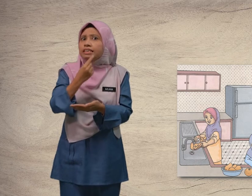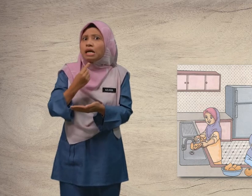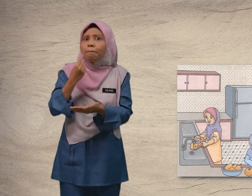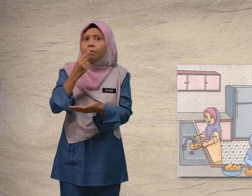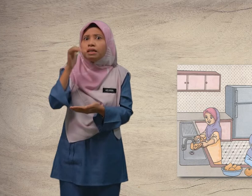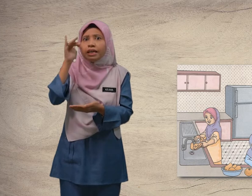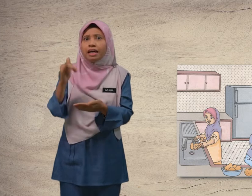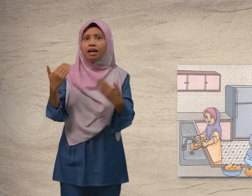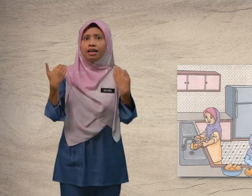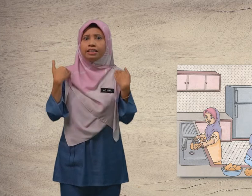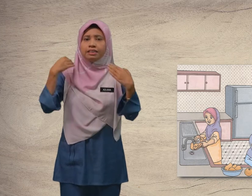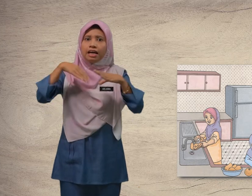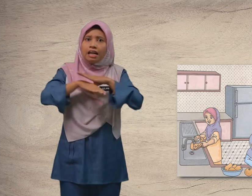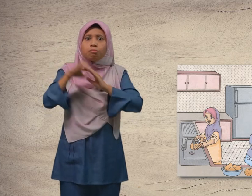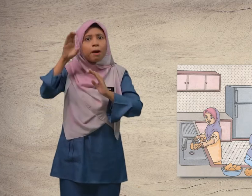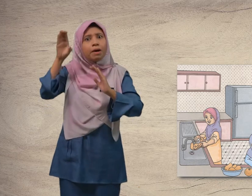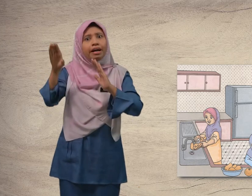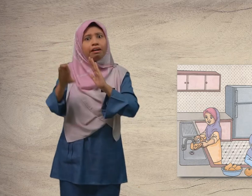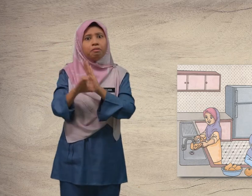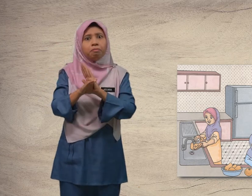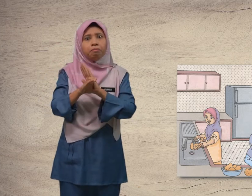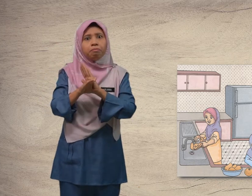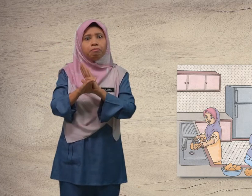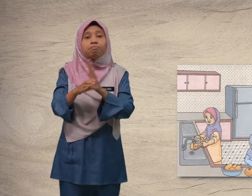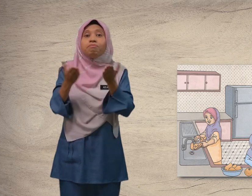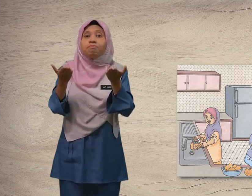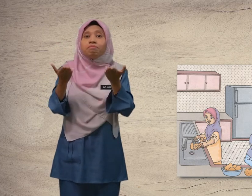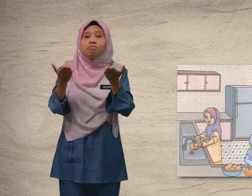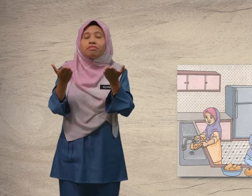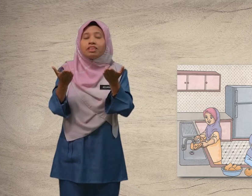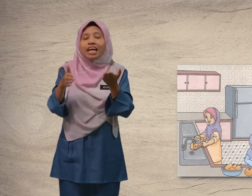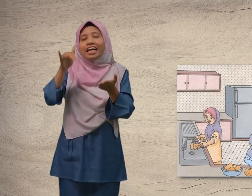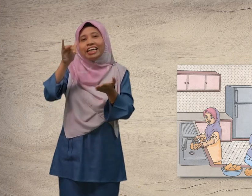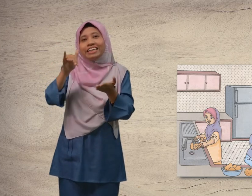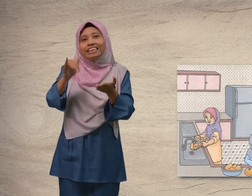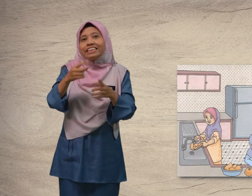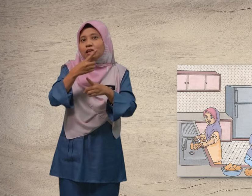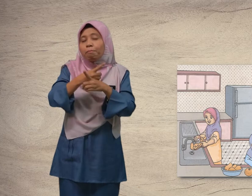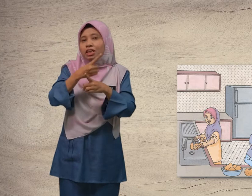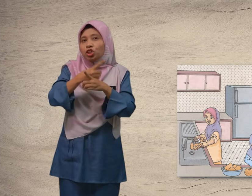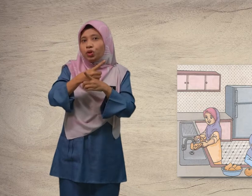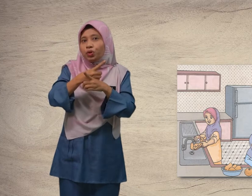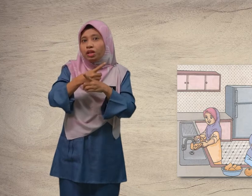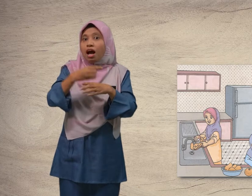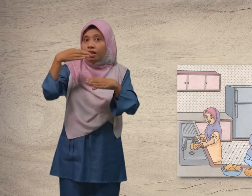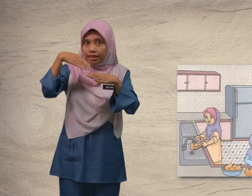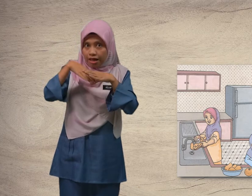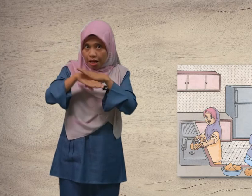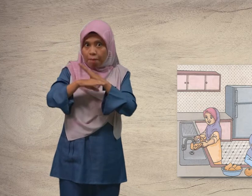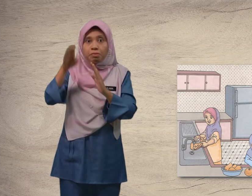Siapa yang ada dalam gambar? Ya, betul. Dalam